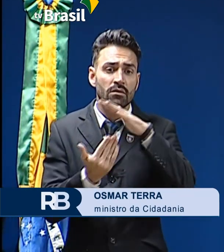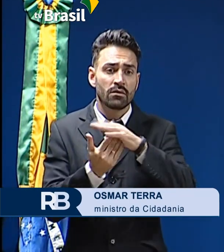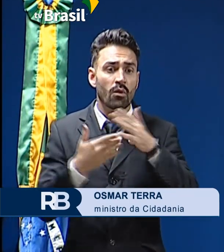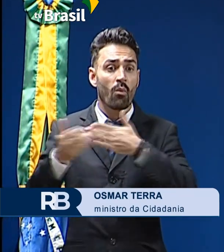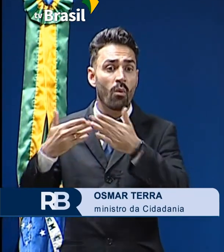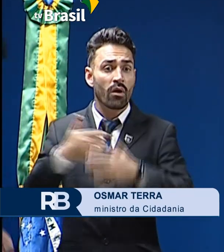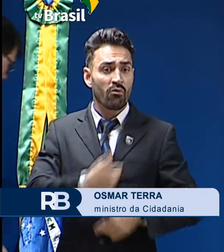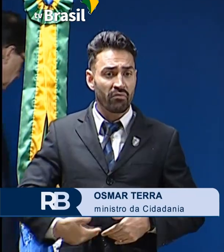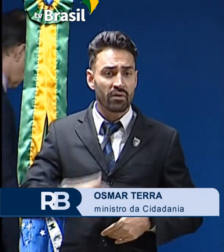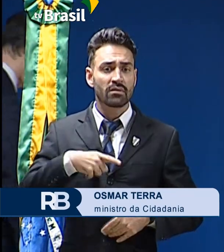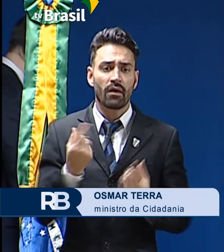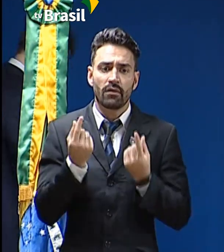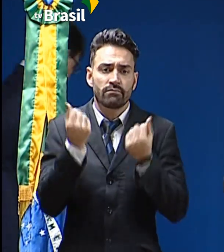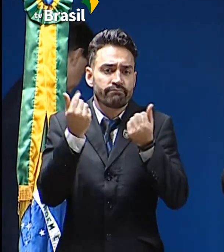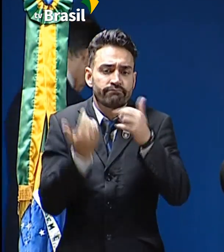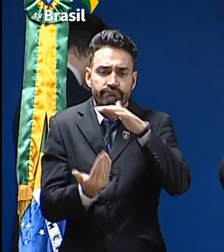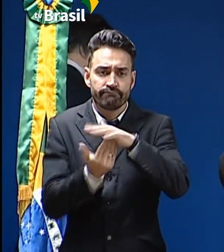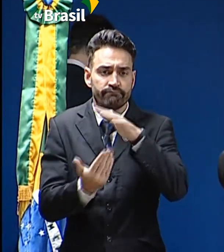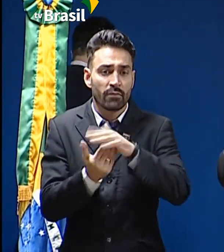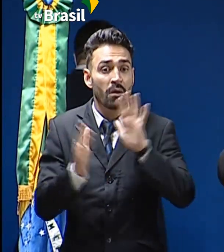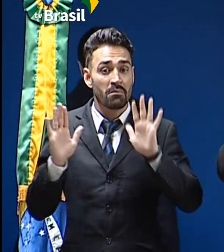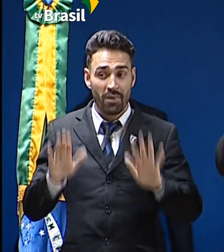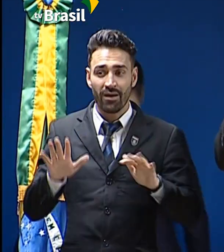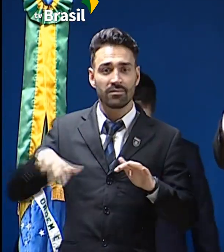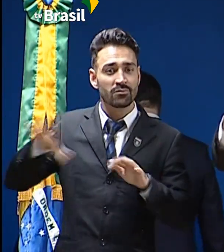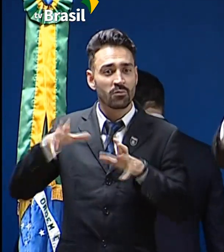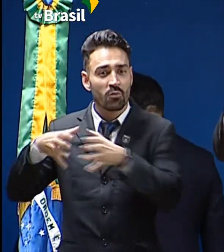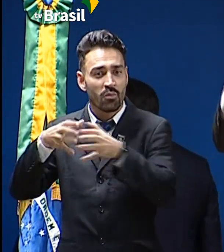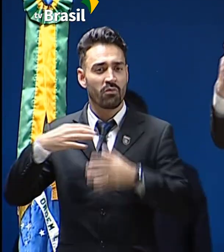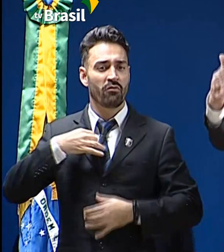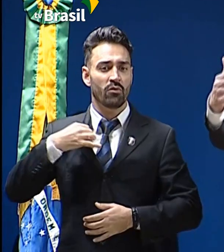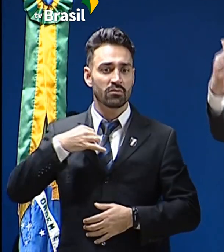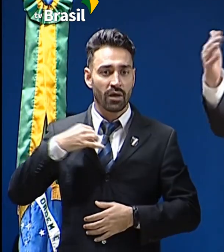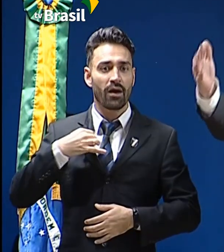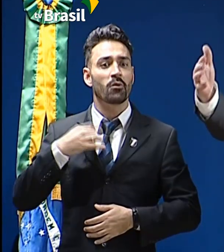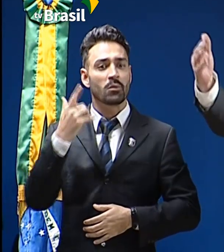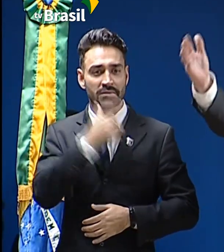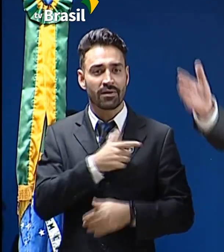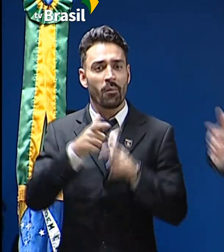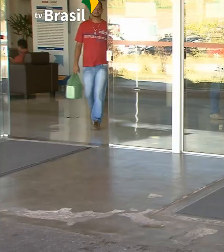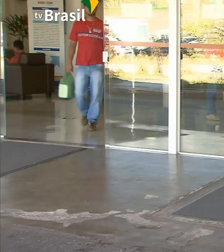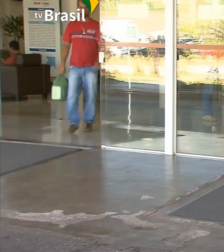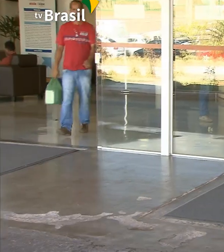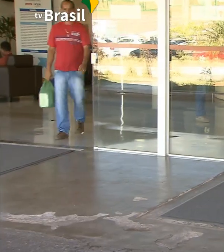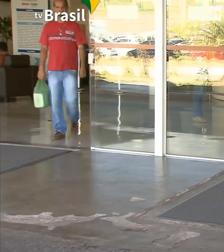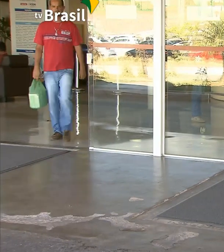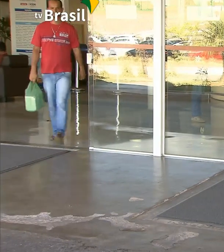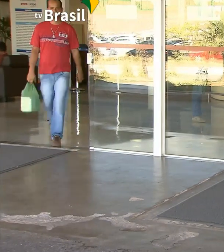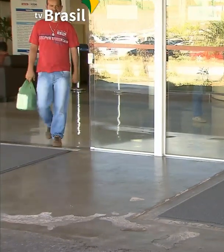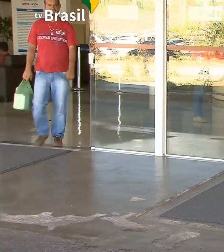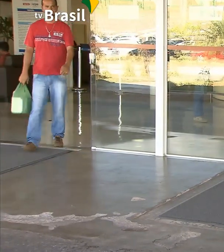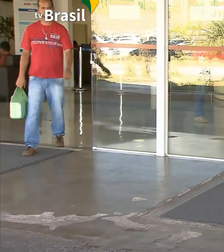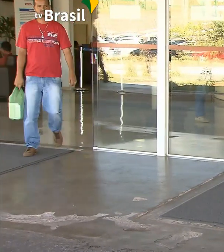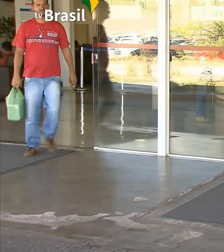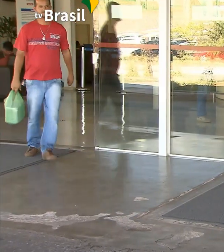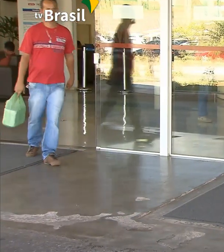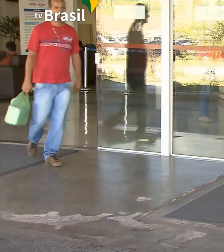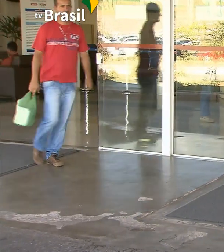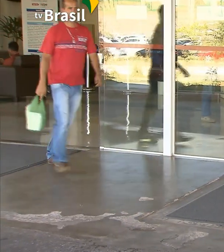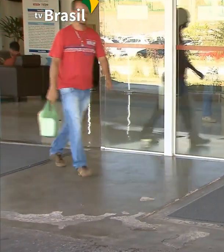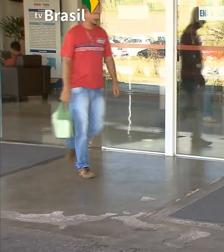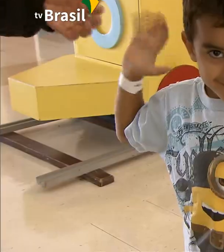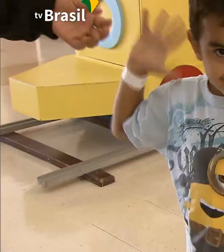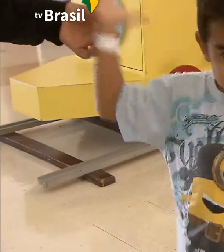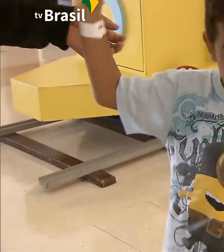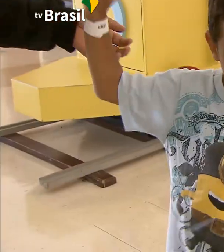limitado, mas o movimento voluntário amplia muitas vezes o governo. O programa será conduzido por